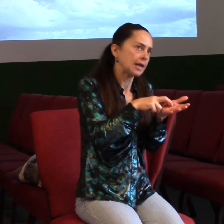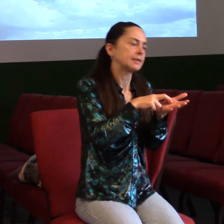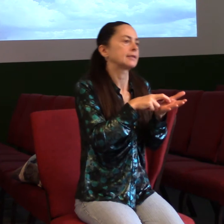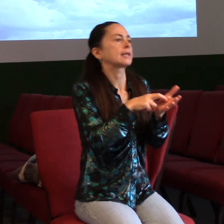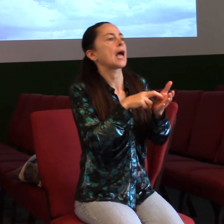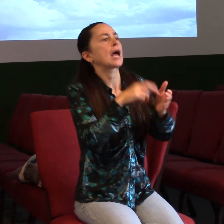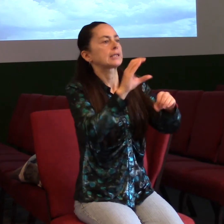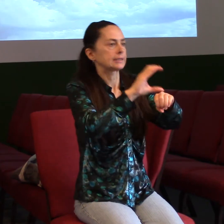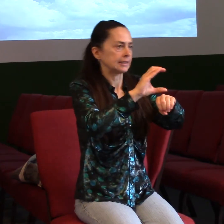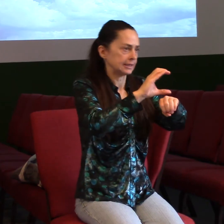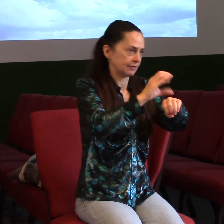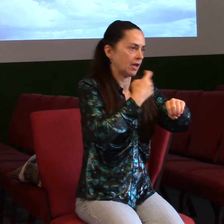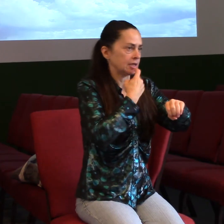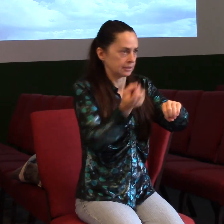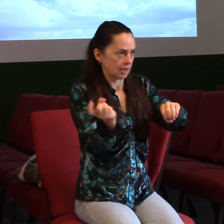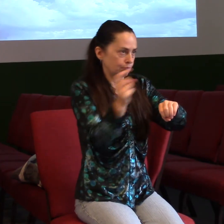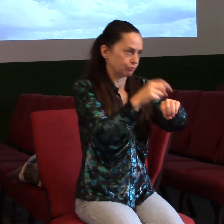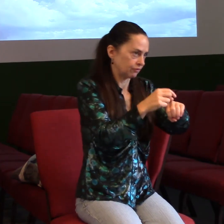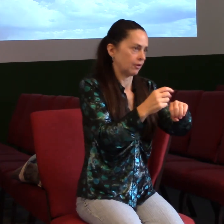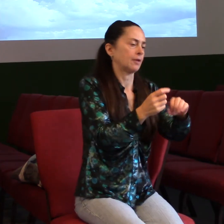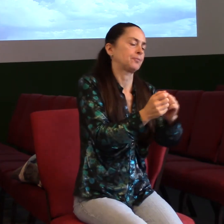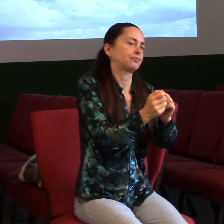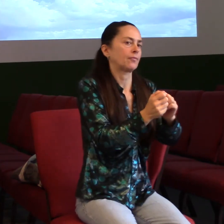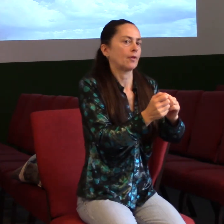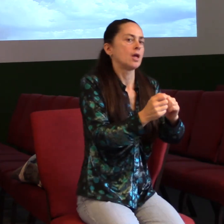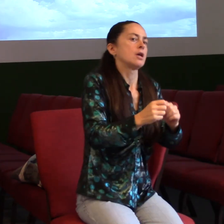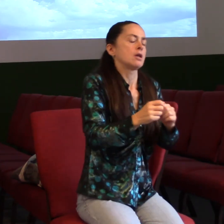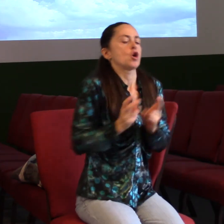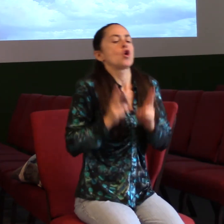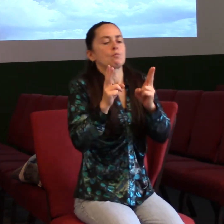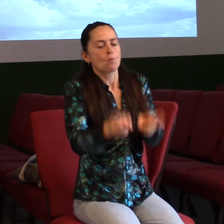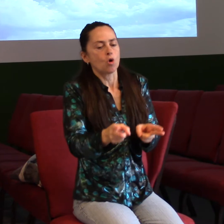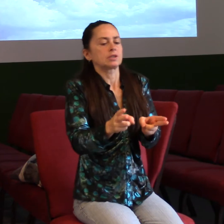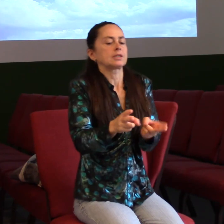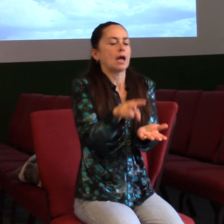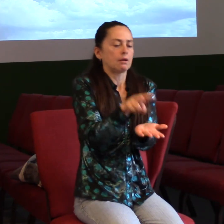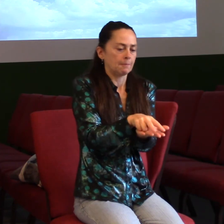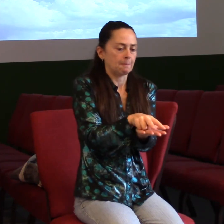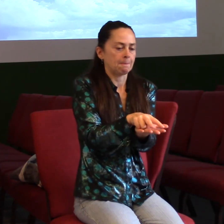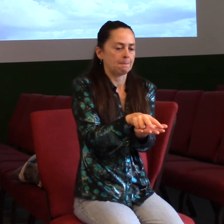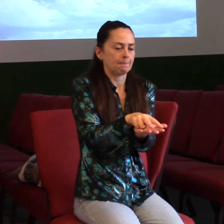církve, ale vlastně moc nevstává vždycky. Vyleze jednou nohou, pak se zaleze pod post, ne pod post, ale pod peřinu.